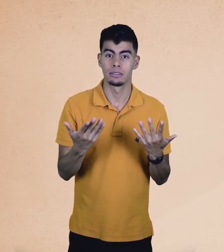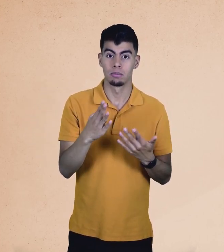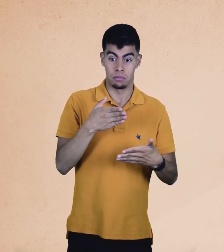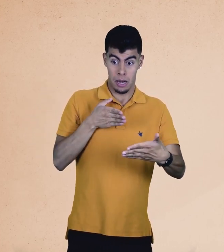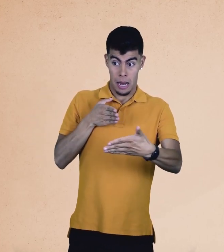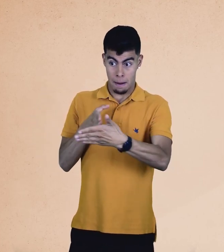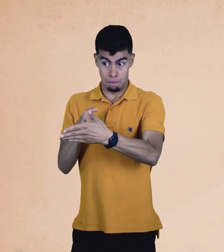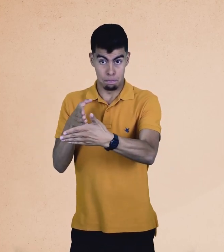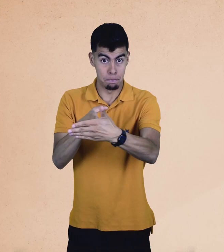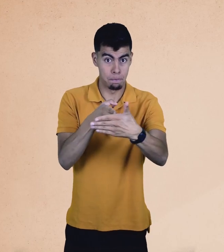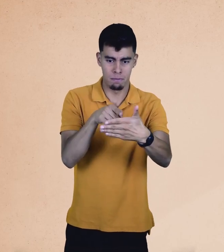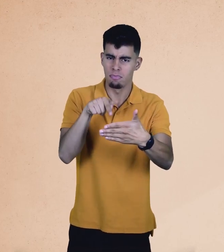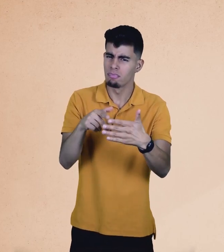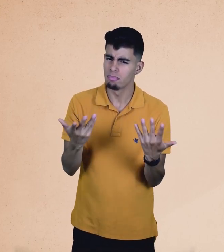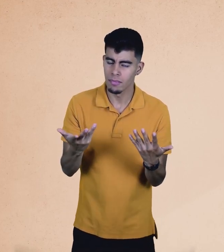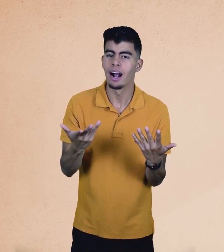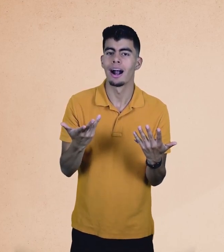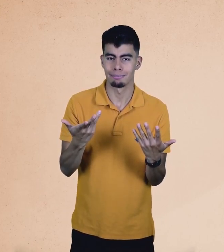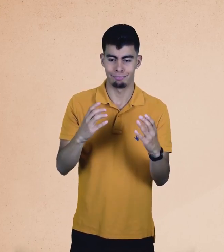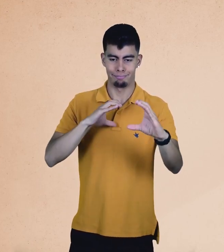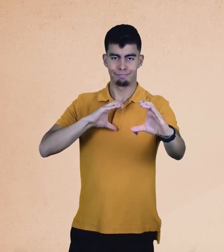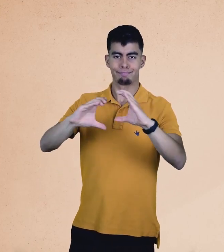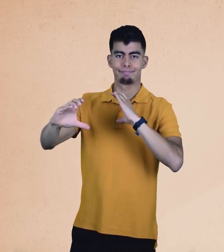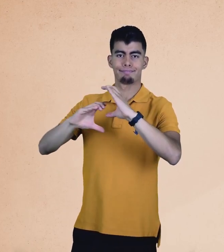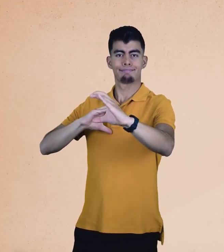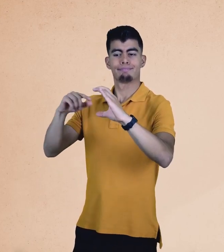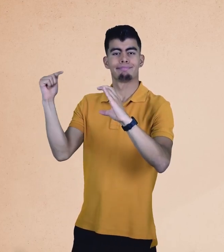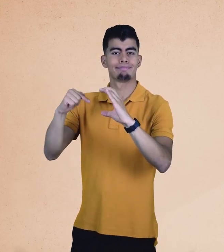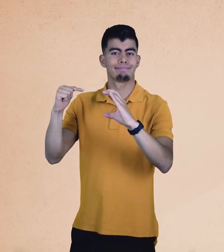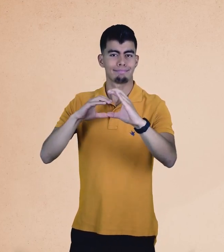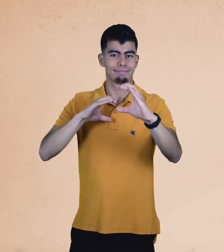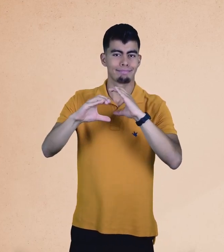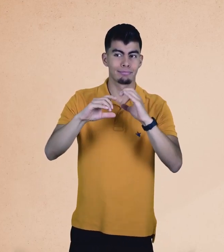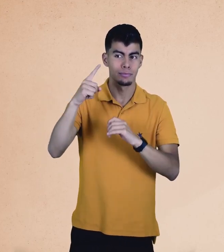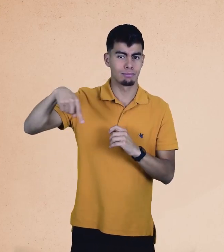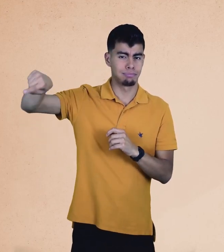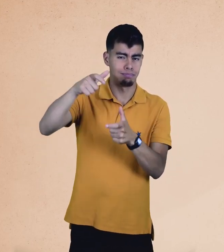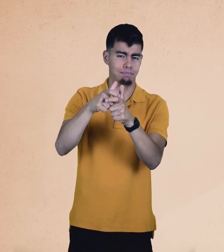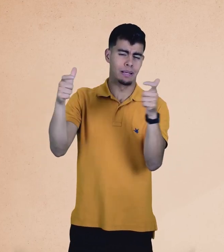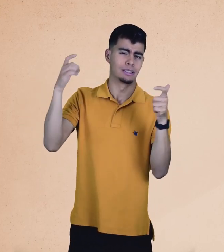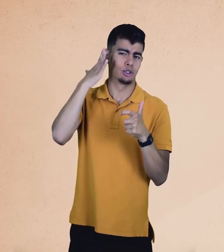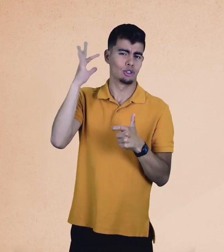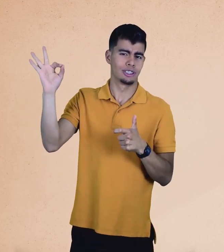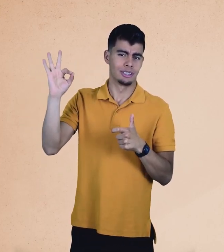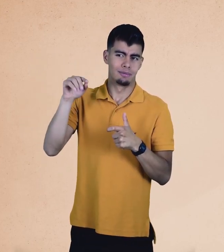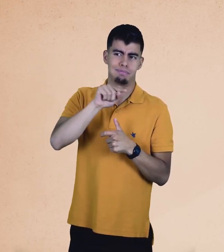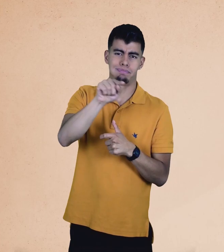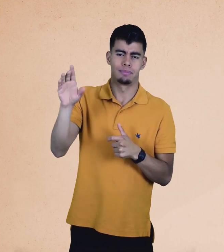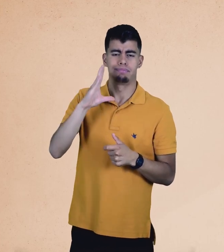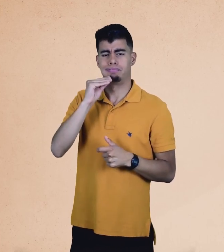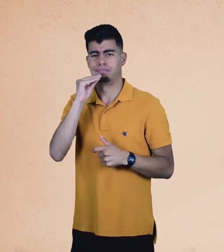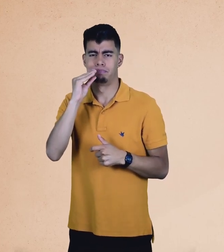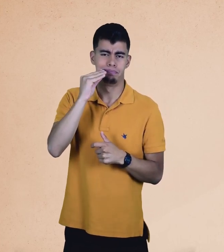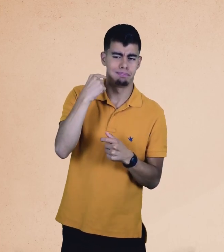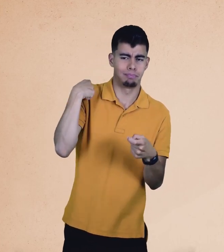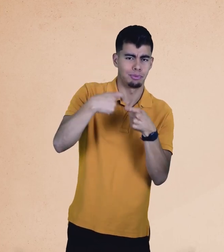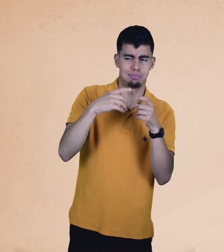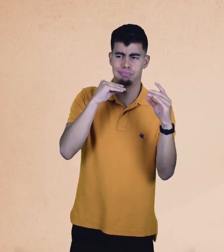contextos las personas sordas encuentran muchas barreras comunicativas, pues el idioma que predomina es el español oral,